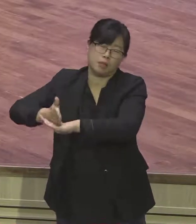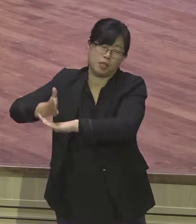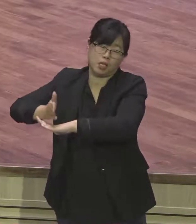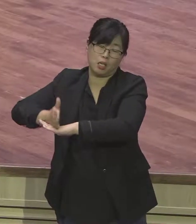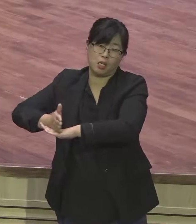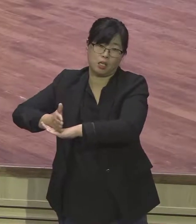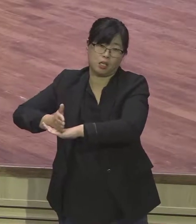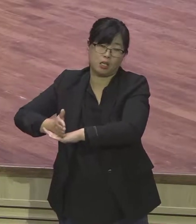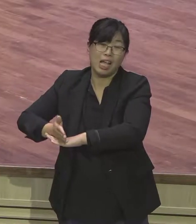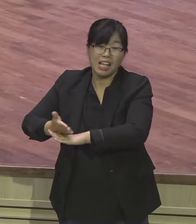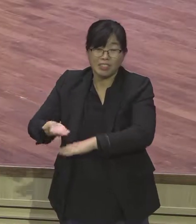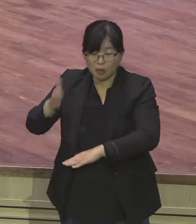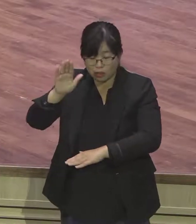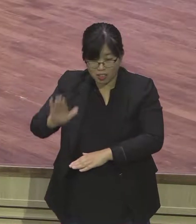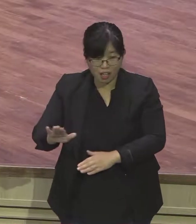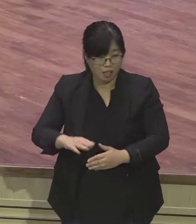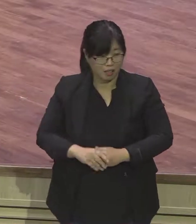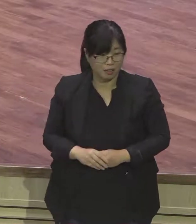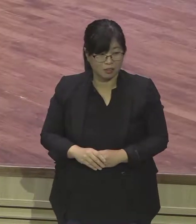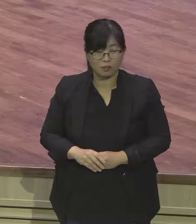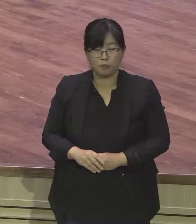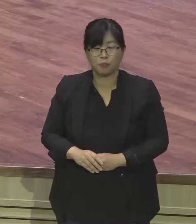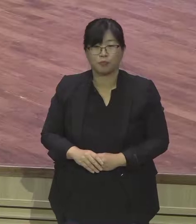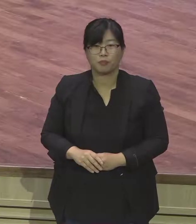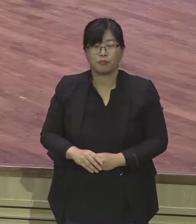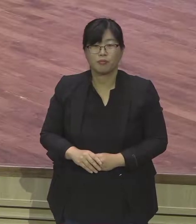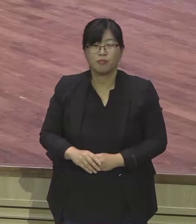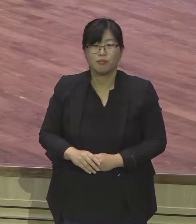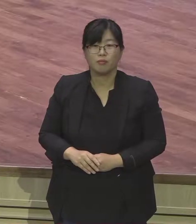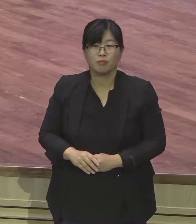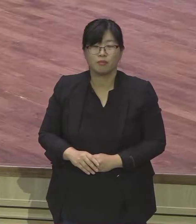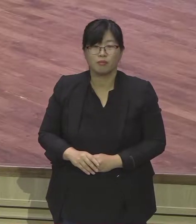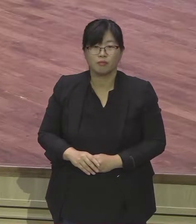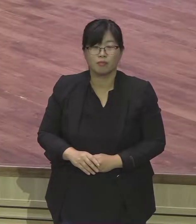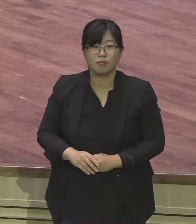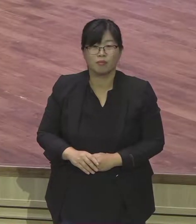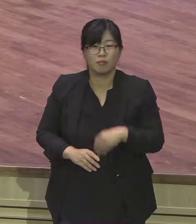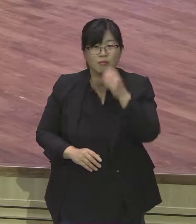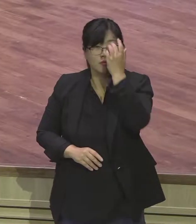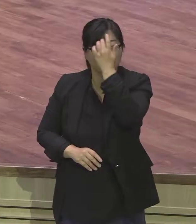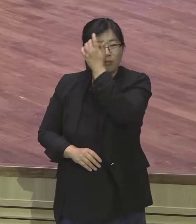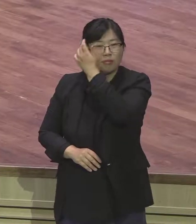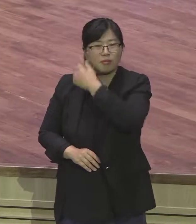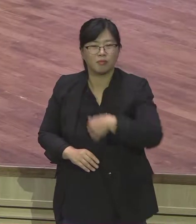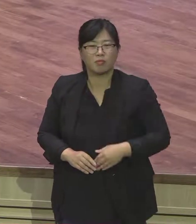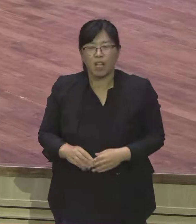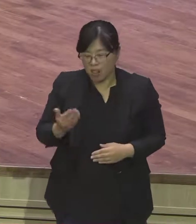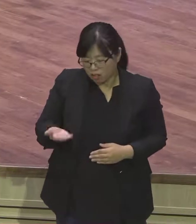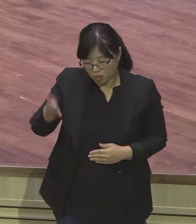무속인의 생계는 일정 기간만이라도 책임을 좀 주어주는 그런 사이 필요해요.